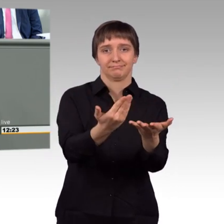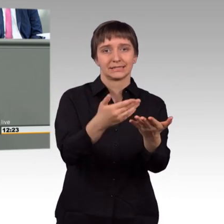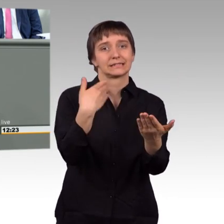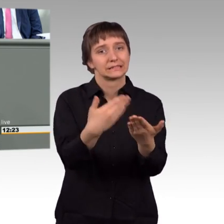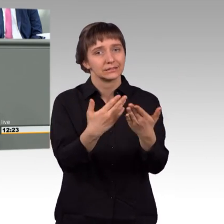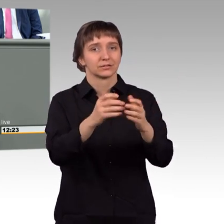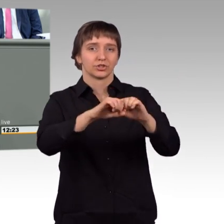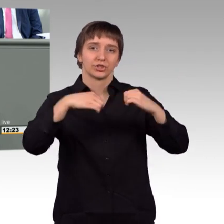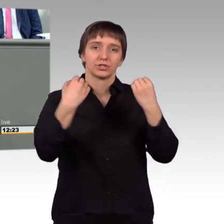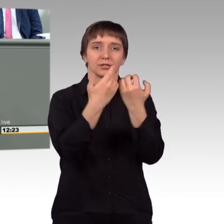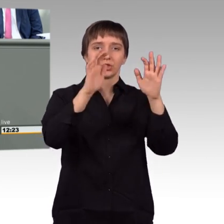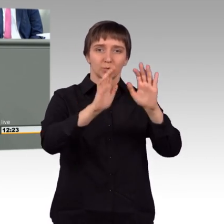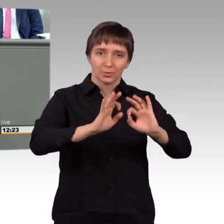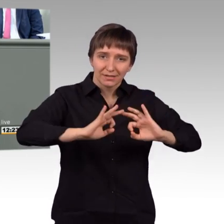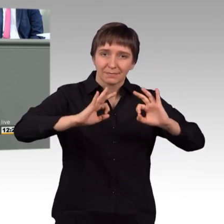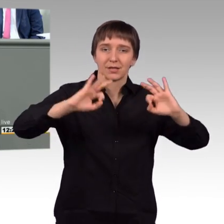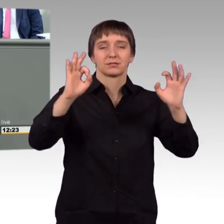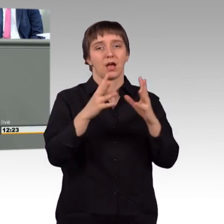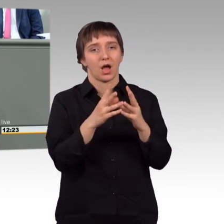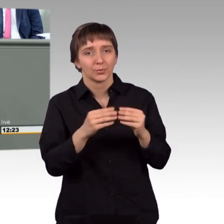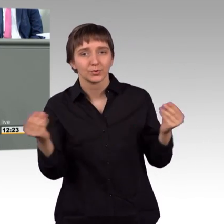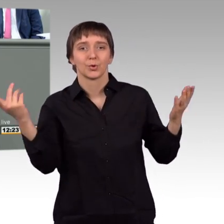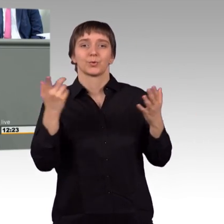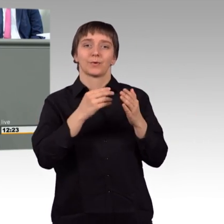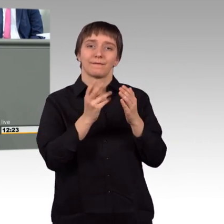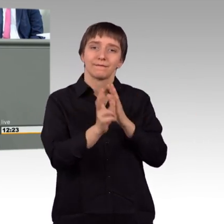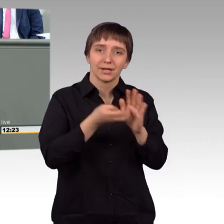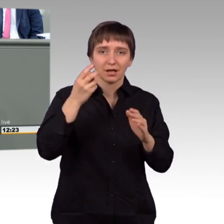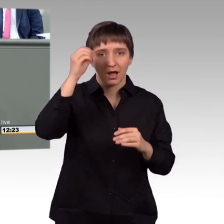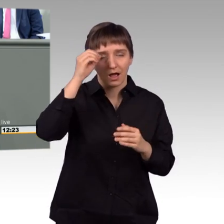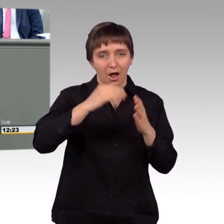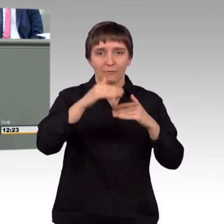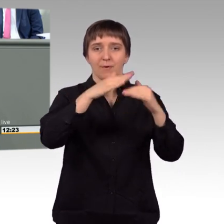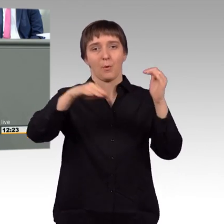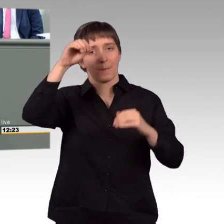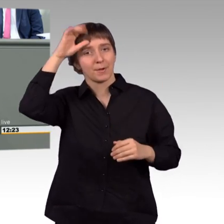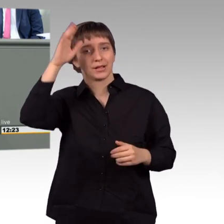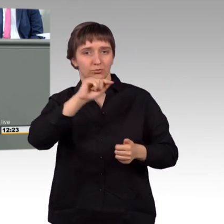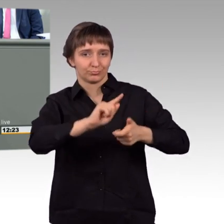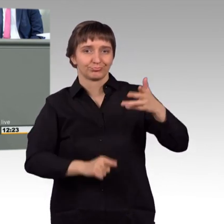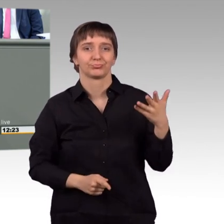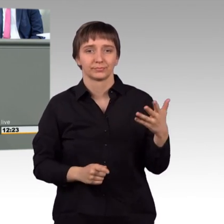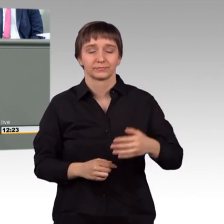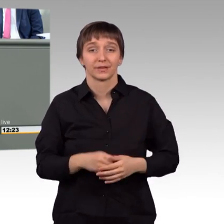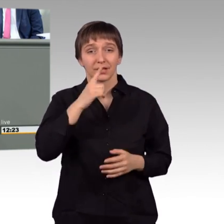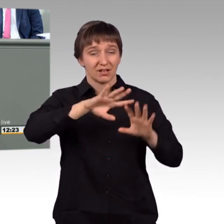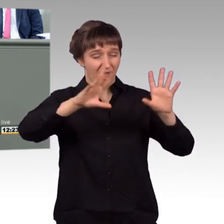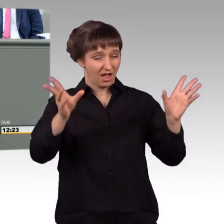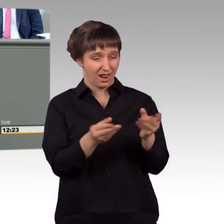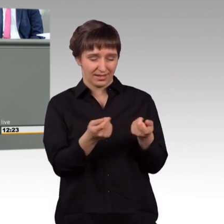Aussöhnung, Wiederaufbau, Bildung heißen die Stichworte. Wenn wir das alles zusammenbinden, bedeutet das aber auch für uns